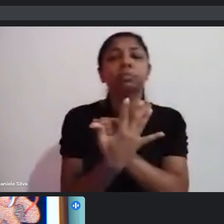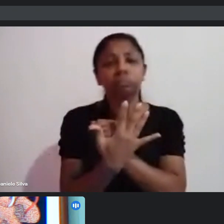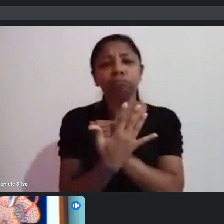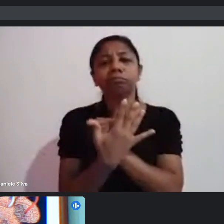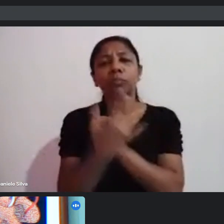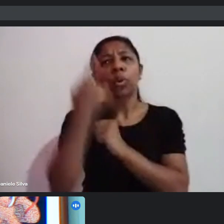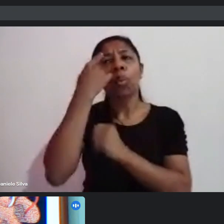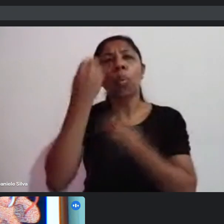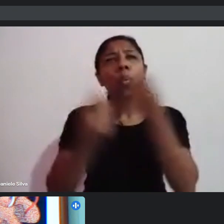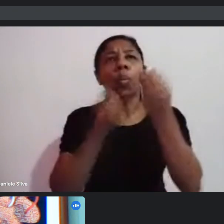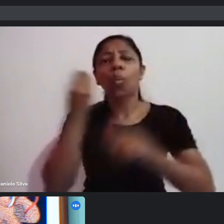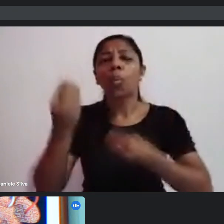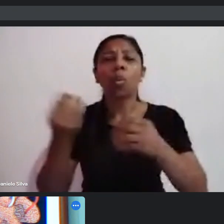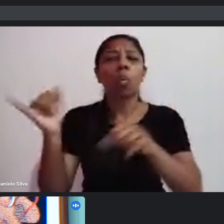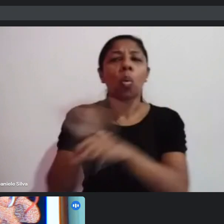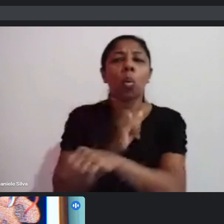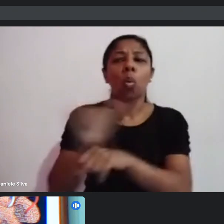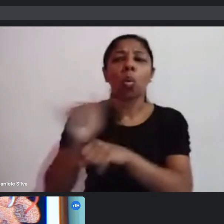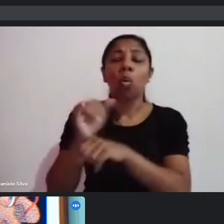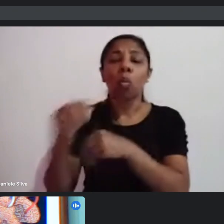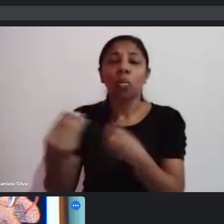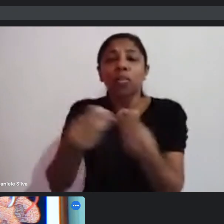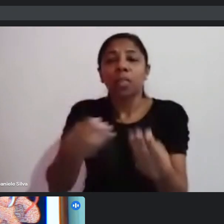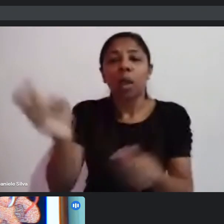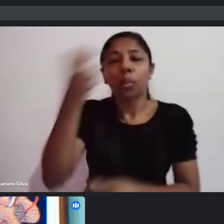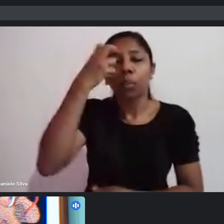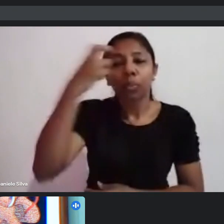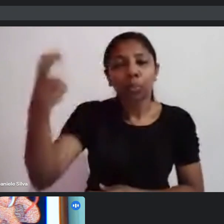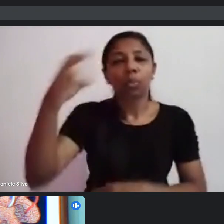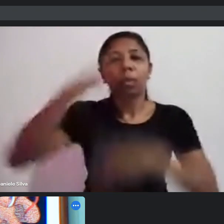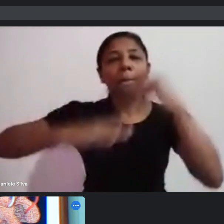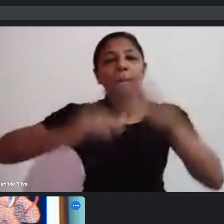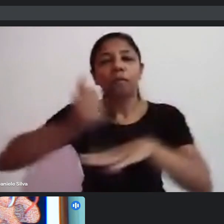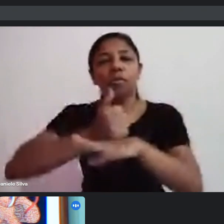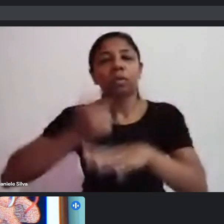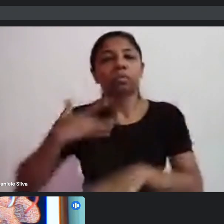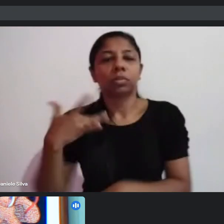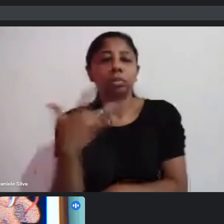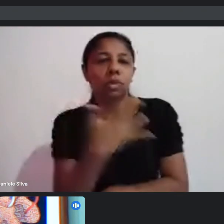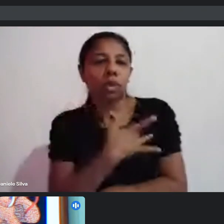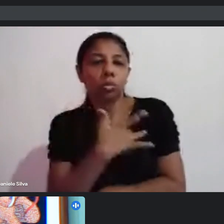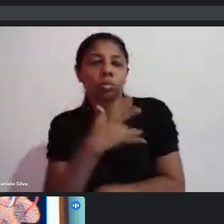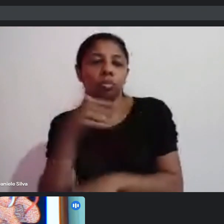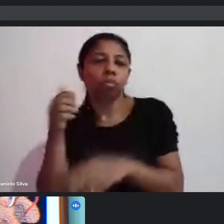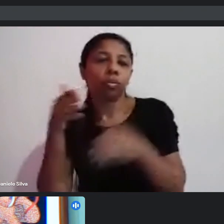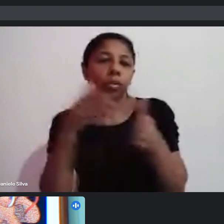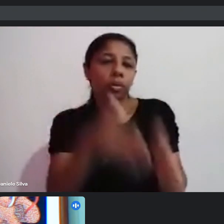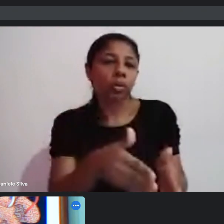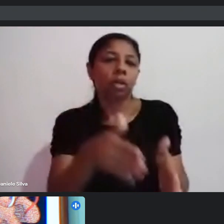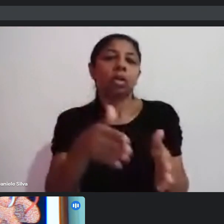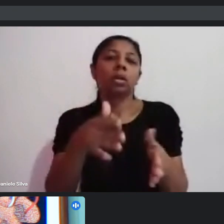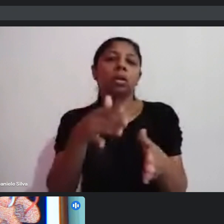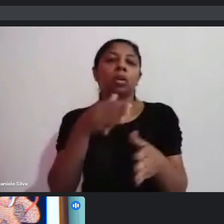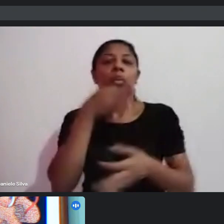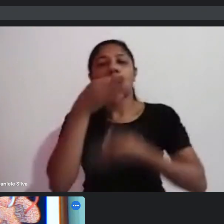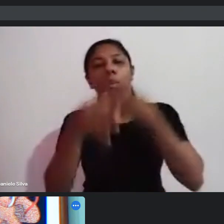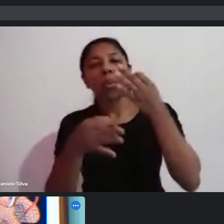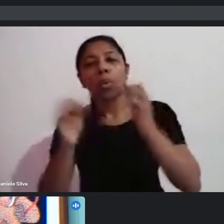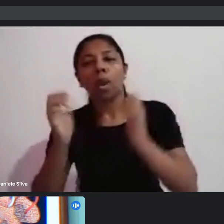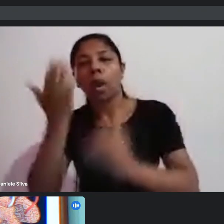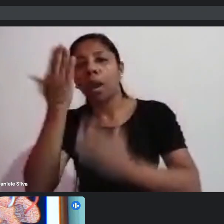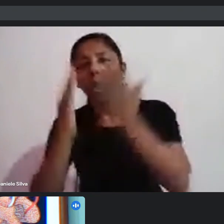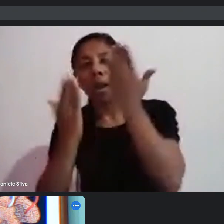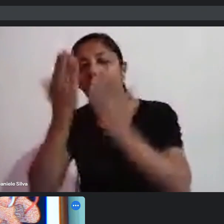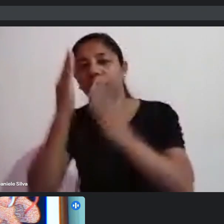para os profissionais da saúde então eu fico imaginando aqui um movimento de carnaval tem como dialogar